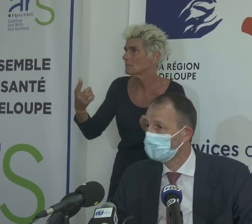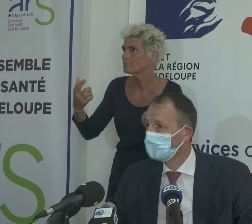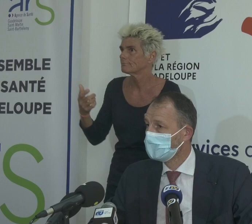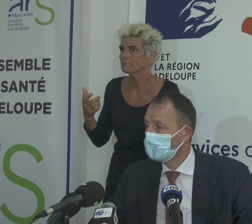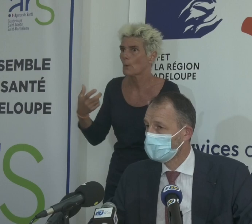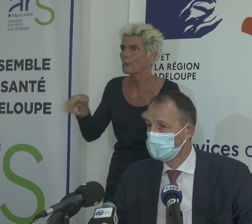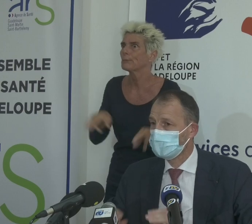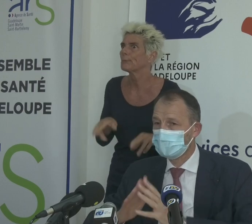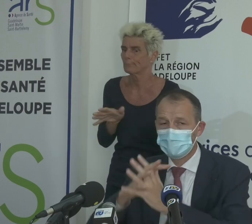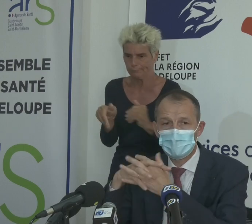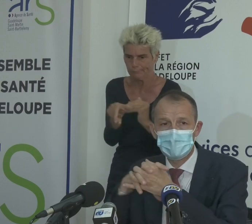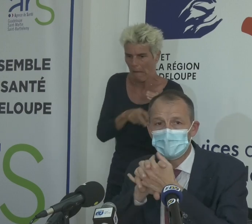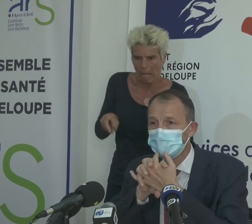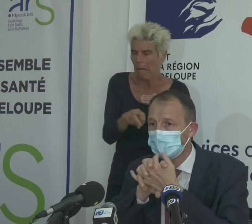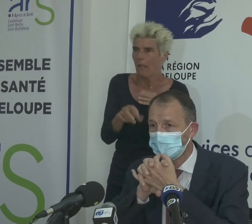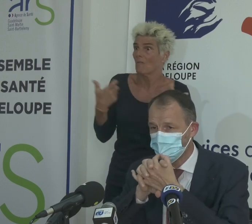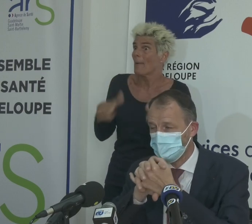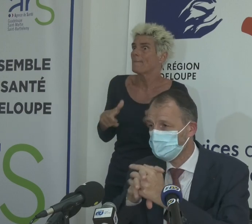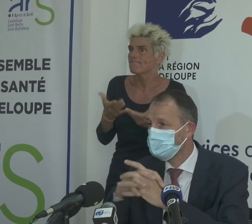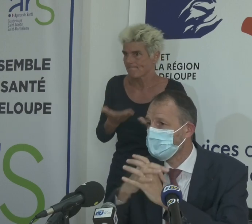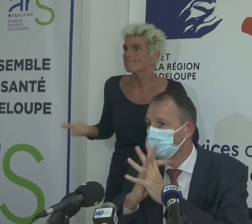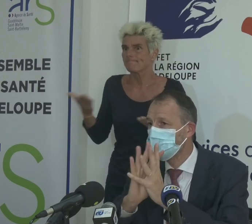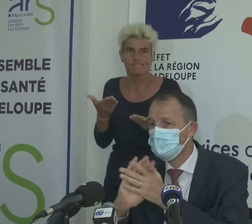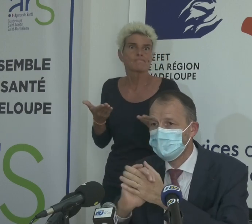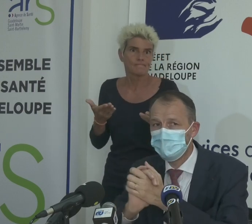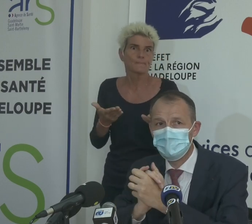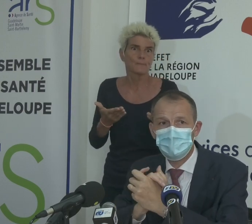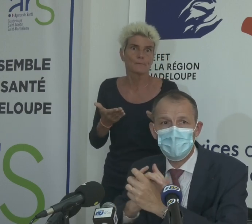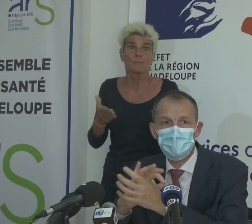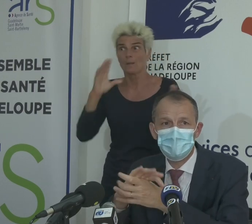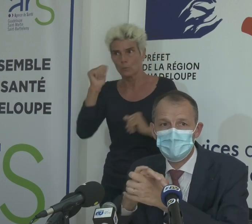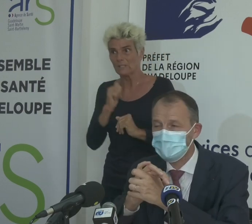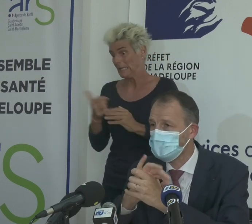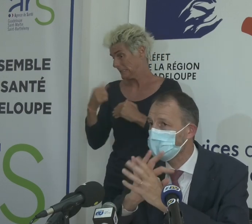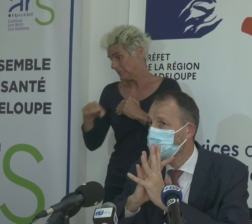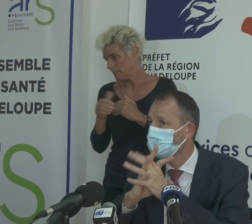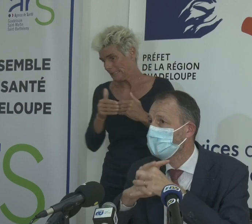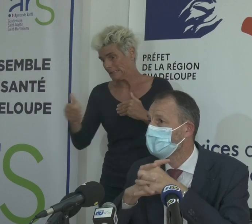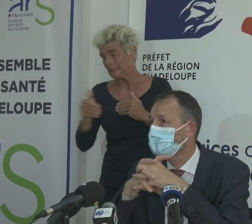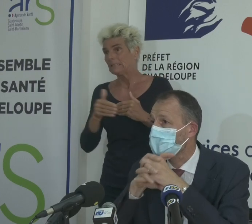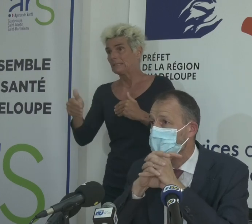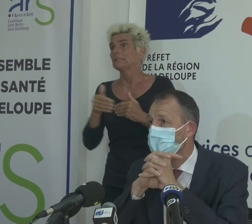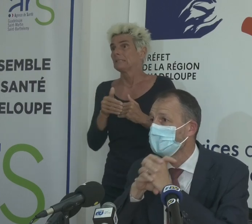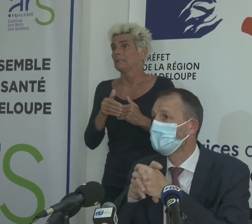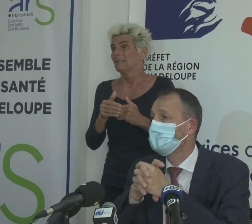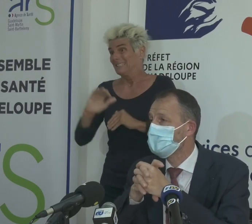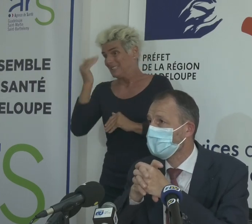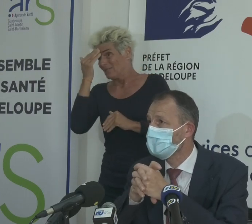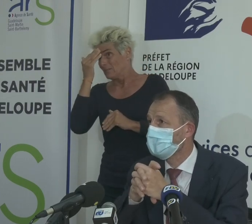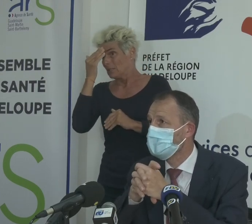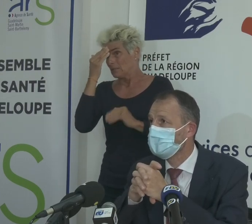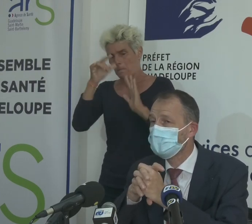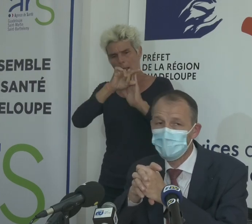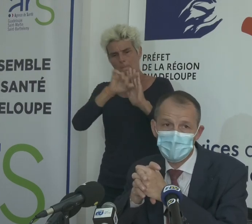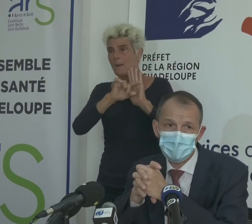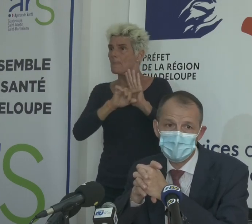concrètement. Et donc, je pense qu'aujourd'hui, est à une semaine qui est extrêmement importante, puisque c'est celle qui va nous permettre de voir si les mesures